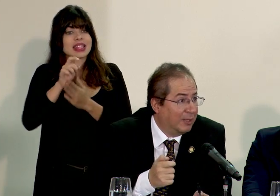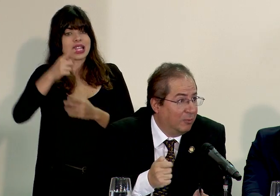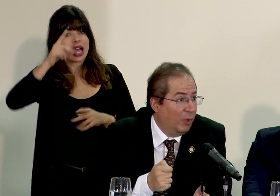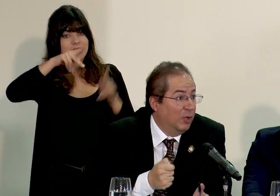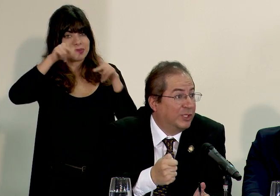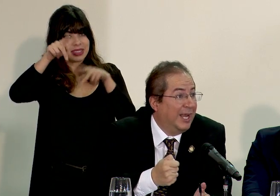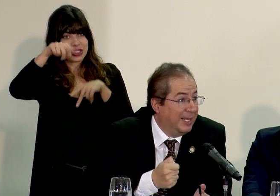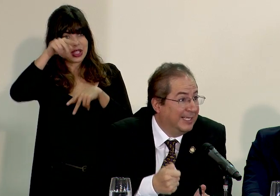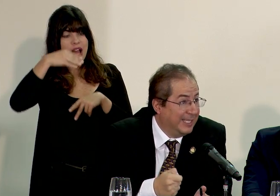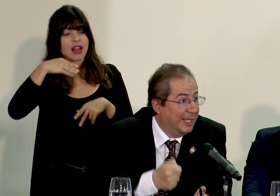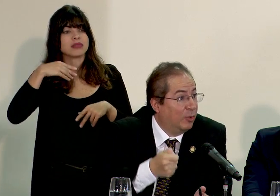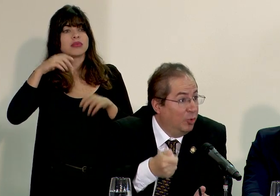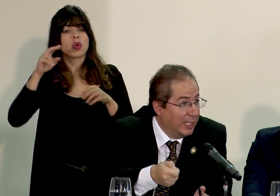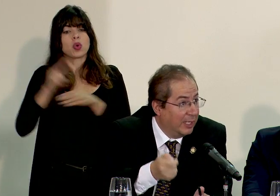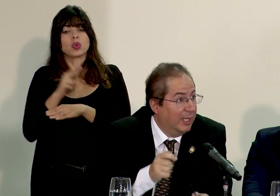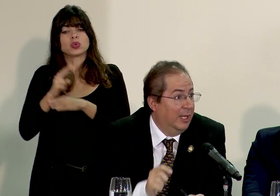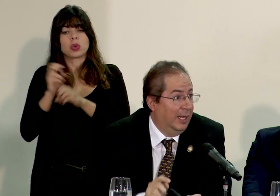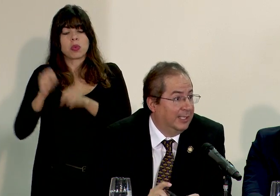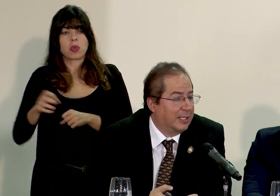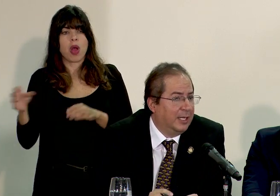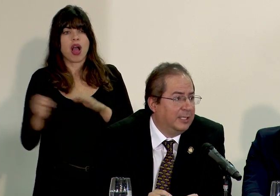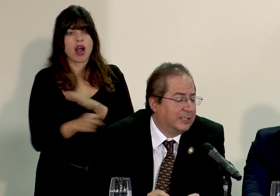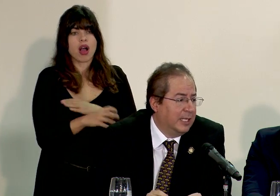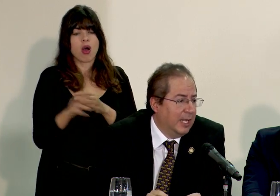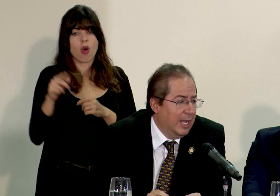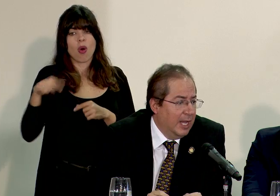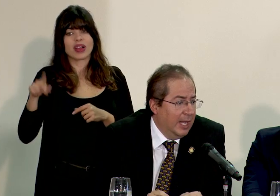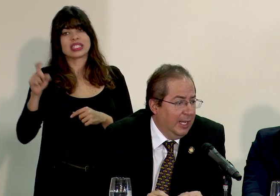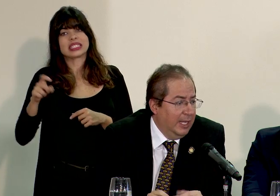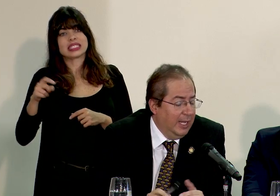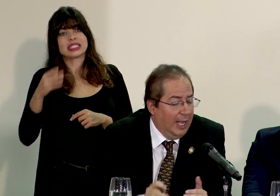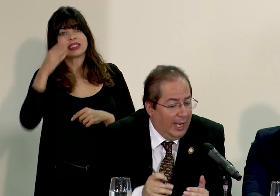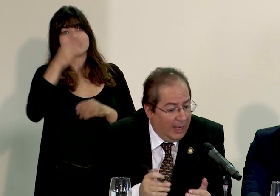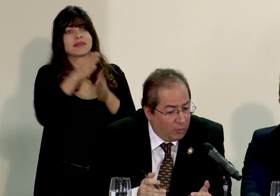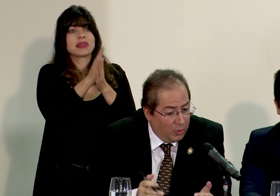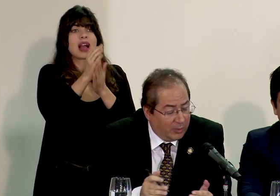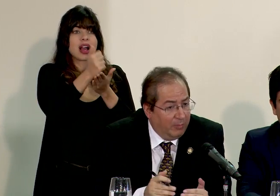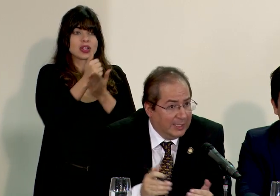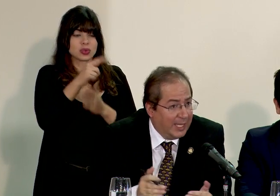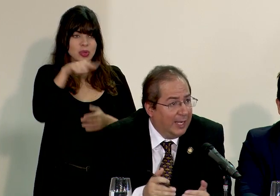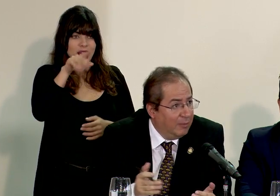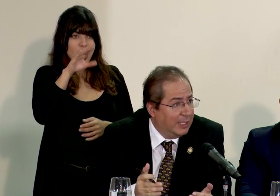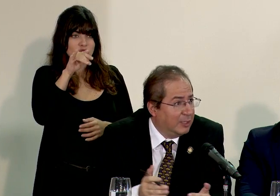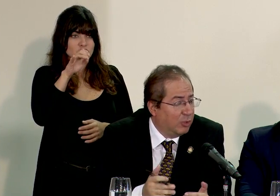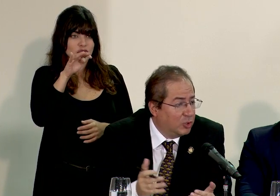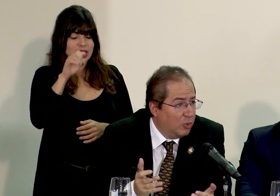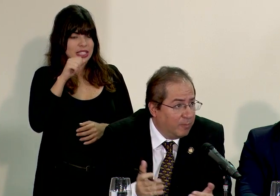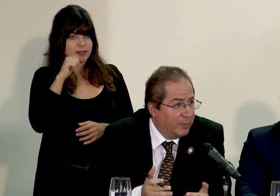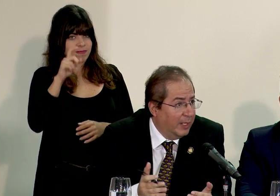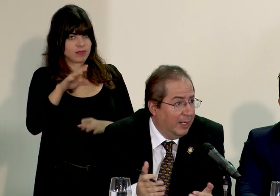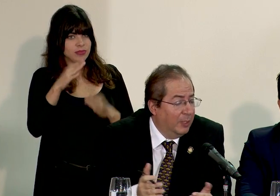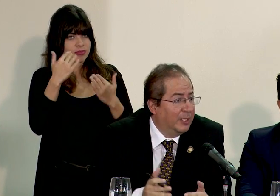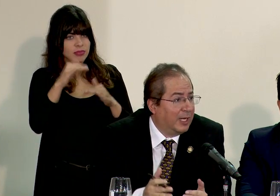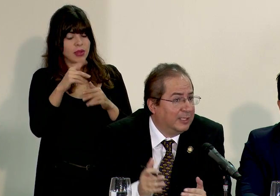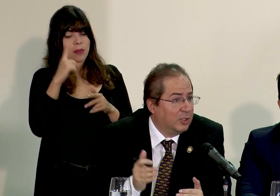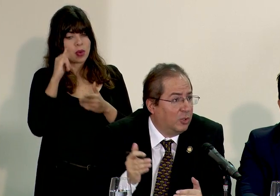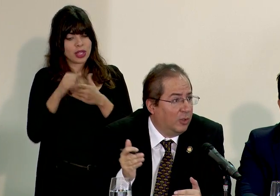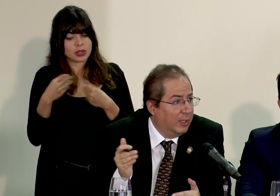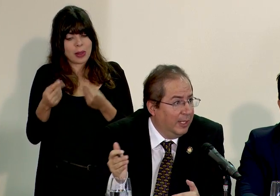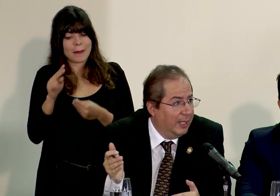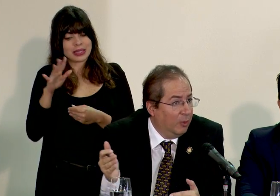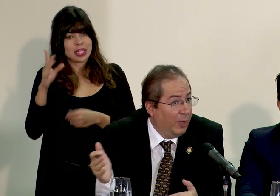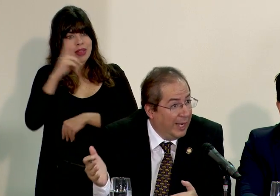posibilidad o que ellos tengan la necesidad de acudir a esas redes y cuando están en una situación de libre